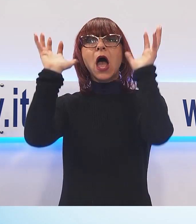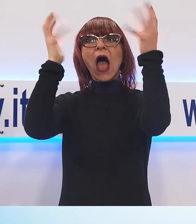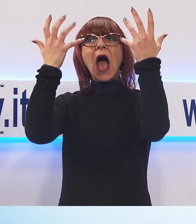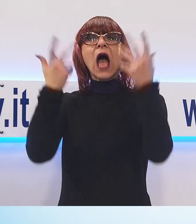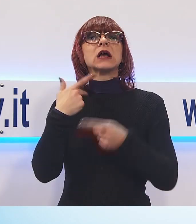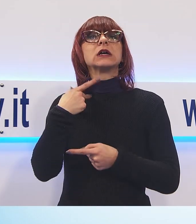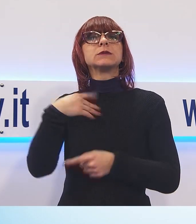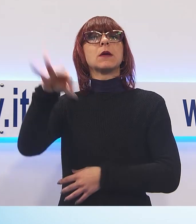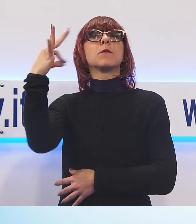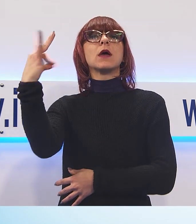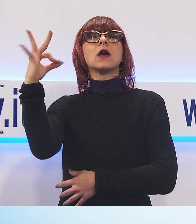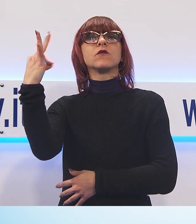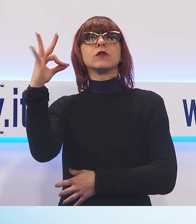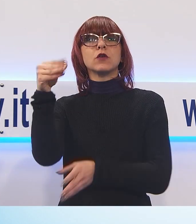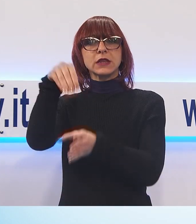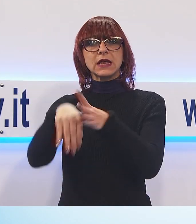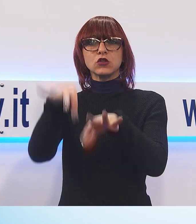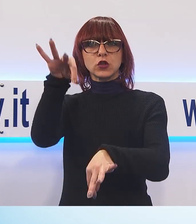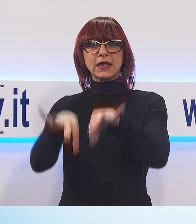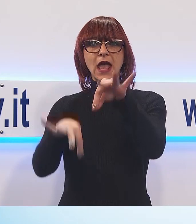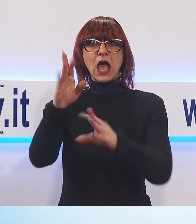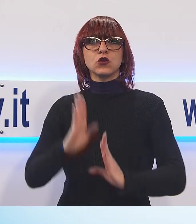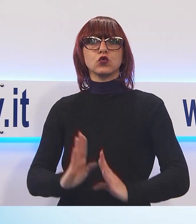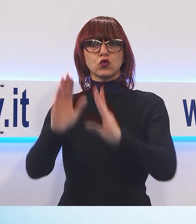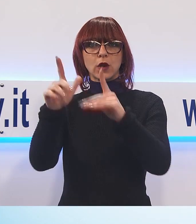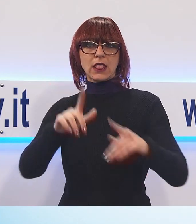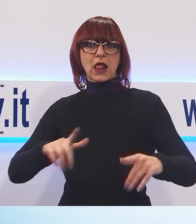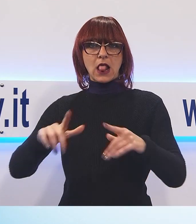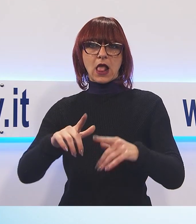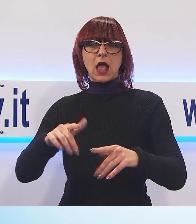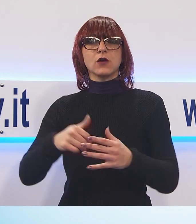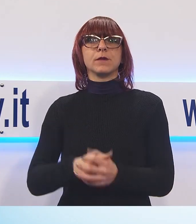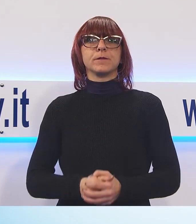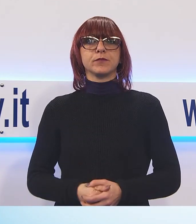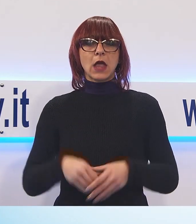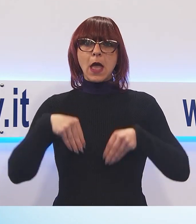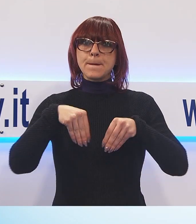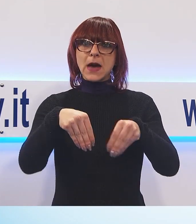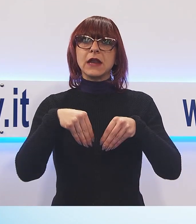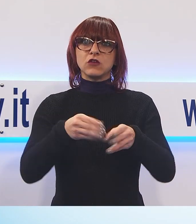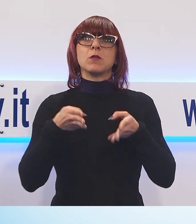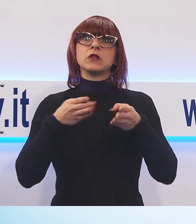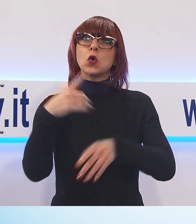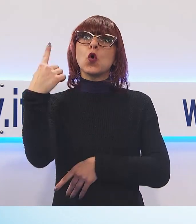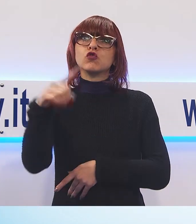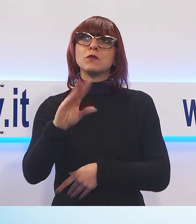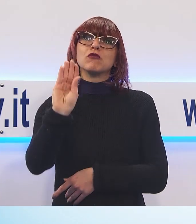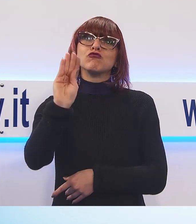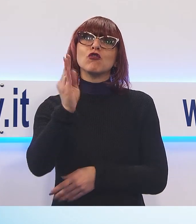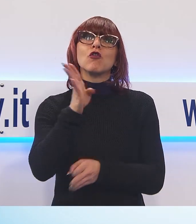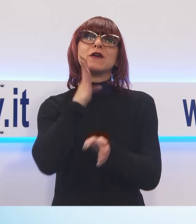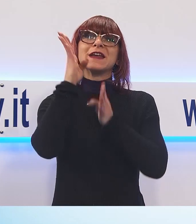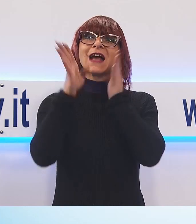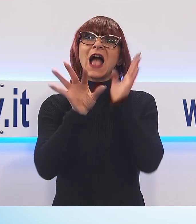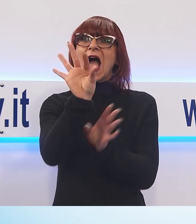Perfezionamento presso il Teatro di Torre del Lago. I partecipanti al corso accademico di Torre del Lago sono giovani cantanti e